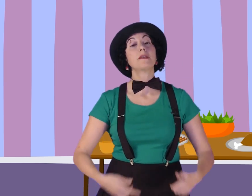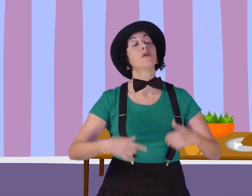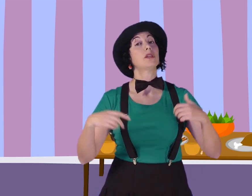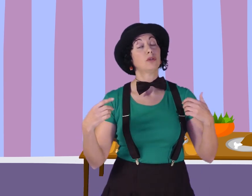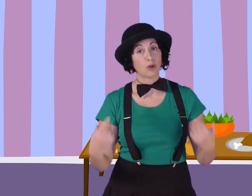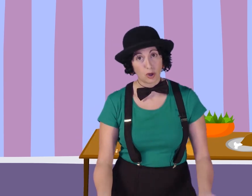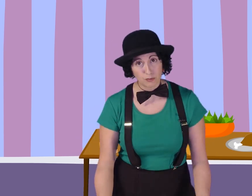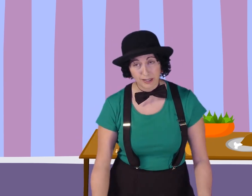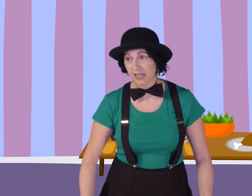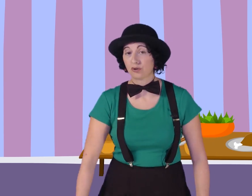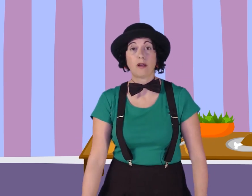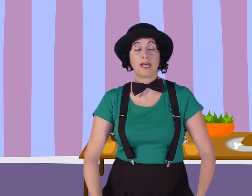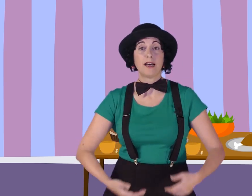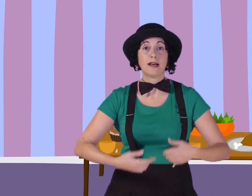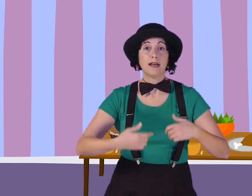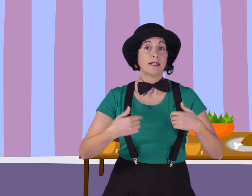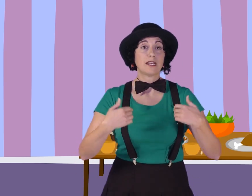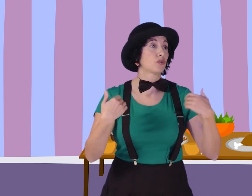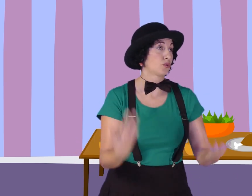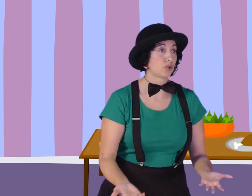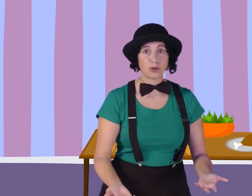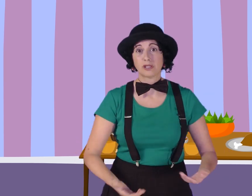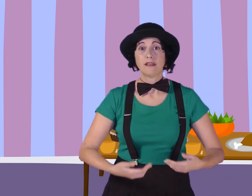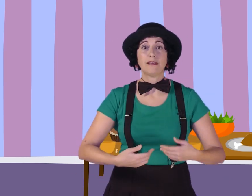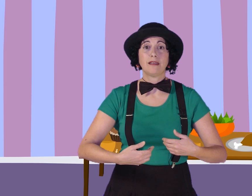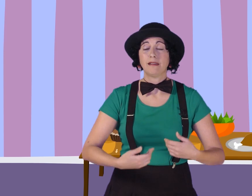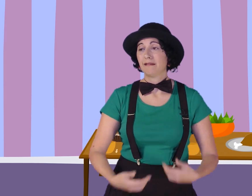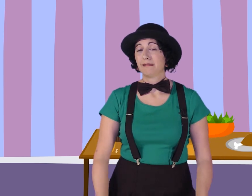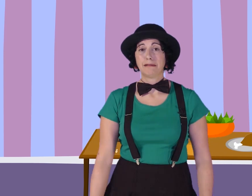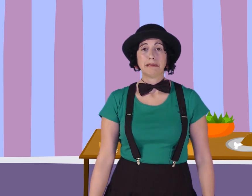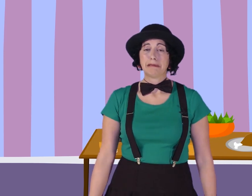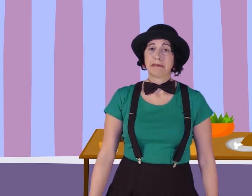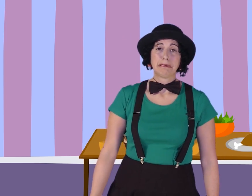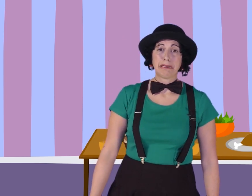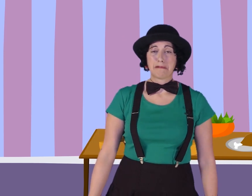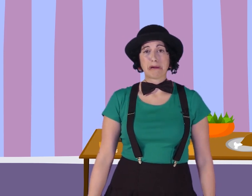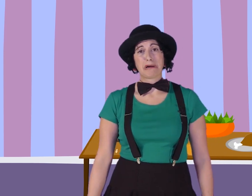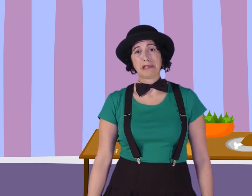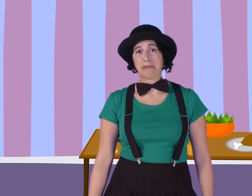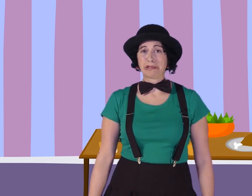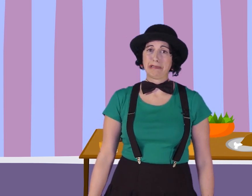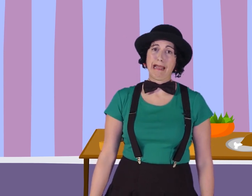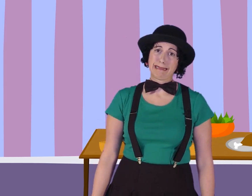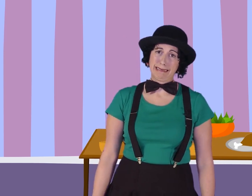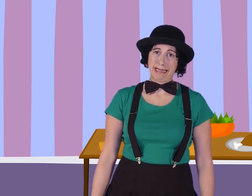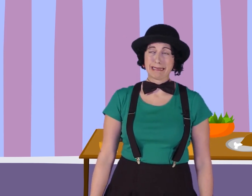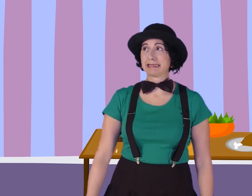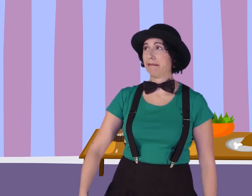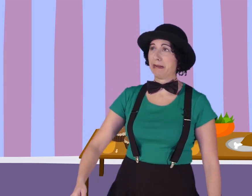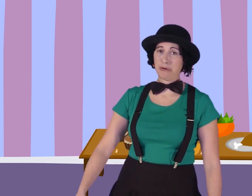había comido en todo el día. Solo había tenido sustos y... Y había corrido por toda la casa. Y estaban a